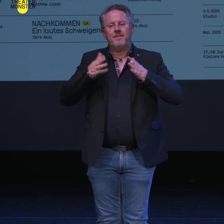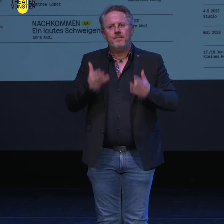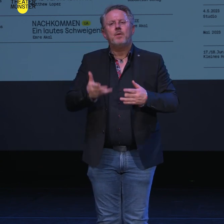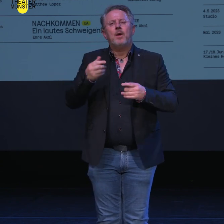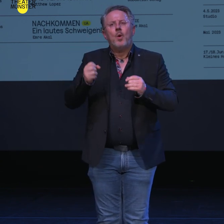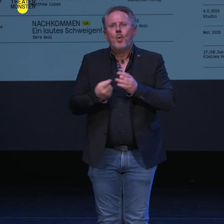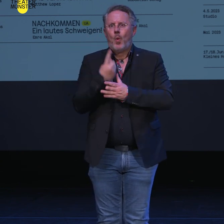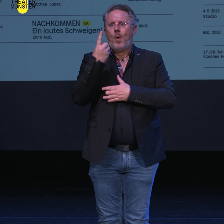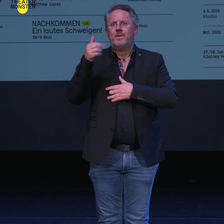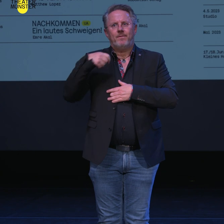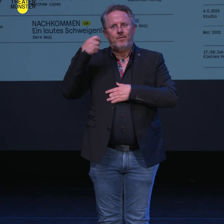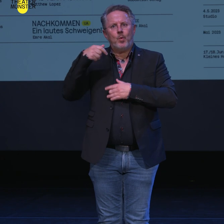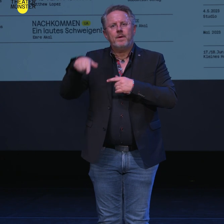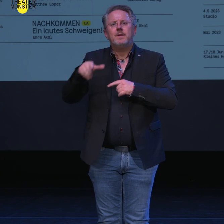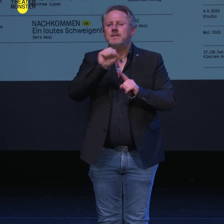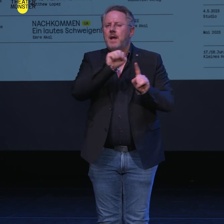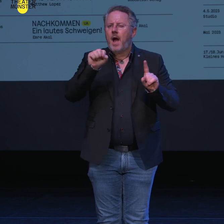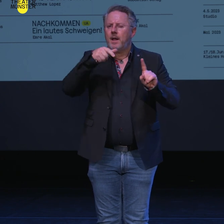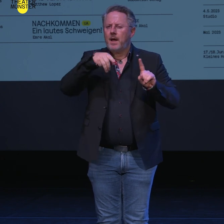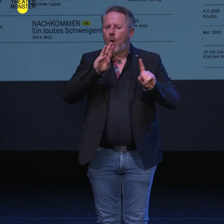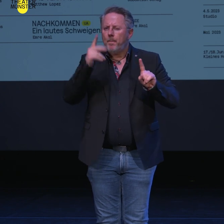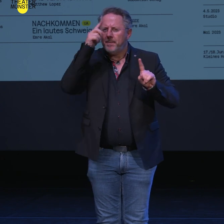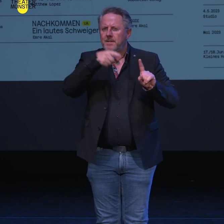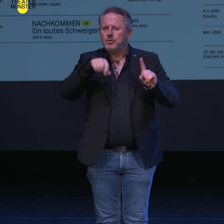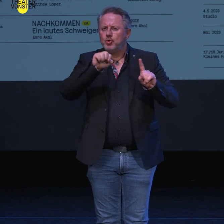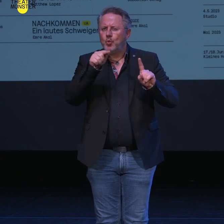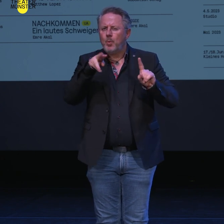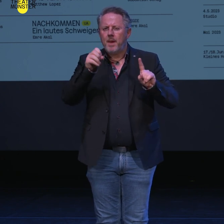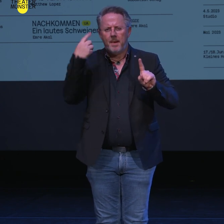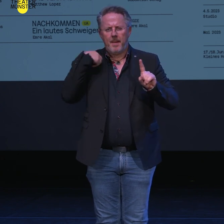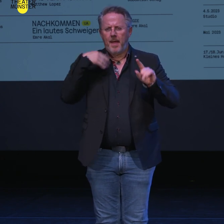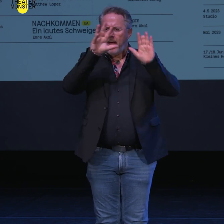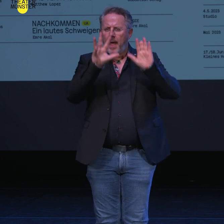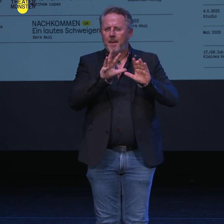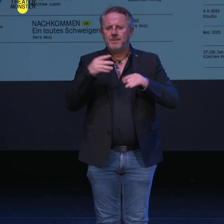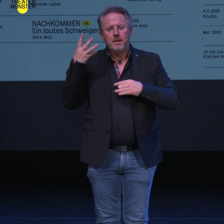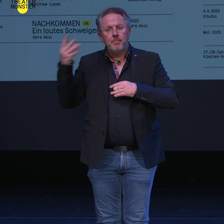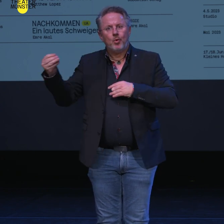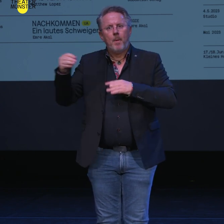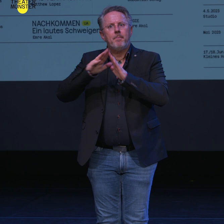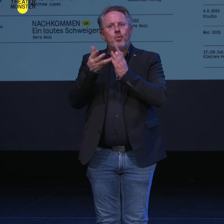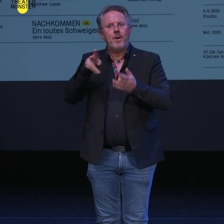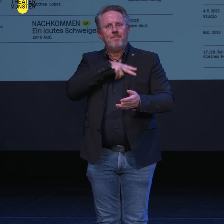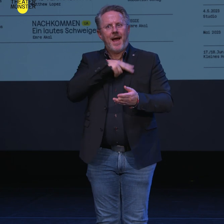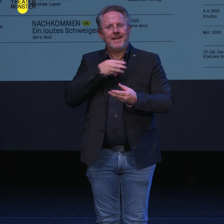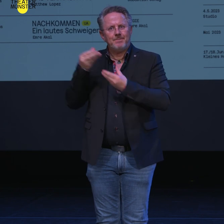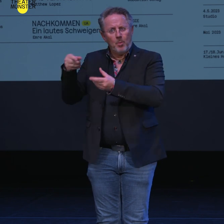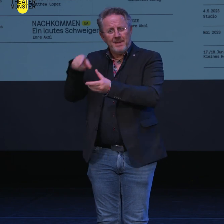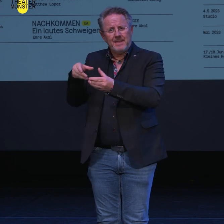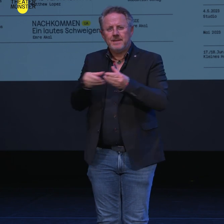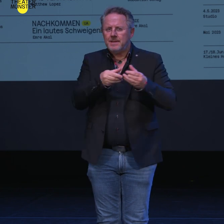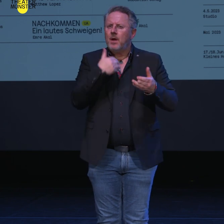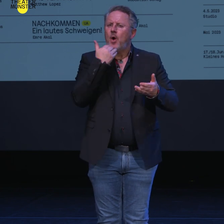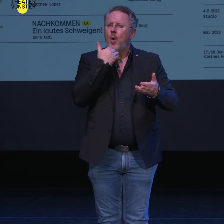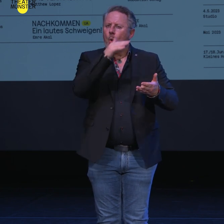Romans Blaue Frau von Antje Ravik Strubel, der im vergangenen Herbst den Deutschen Buchpreis gewonnen hat. Dieser